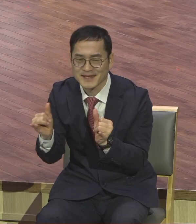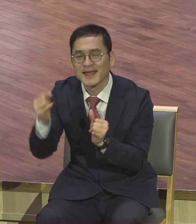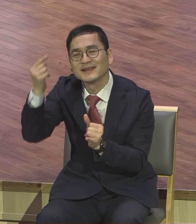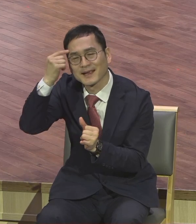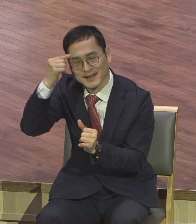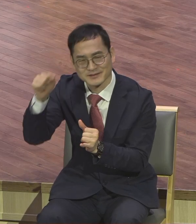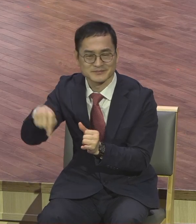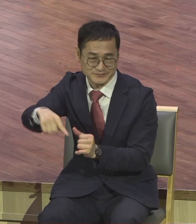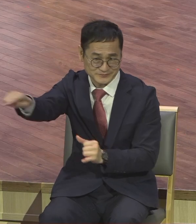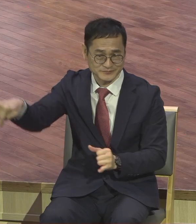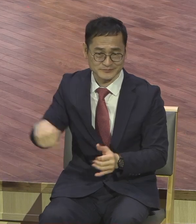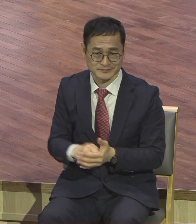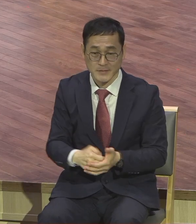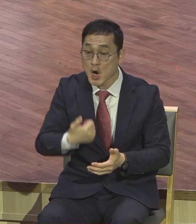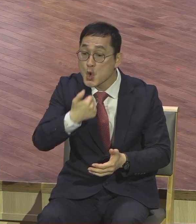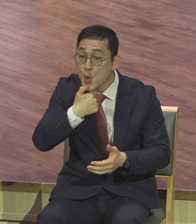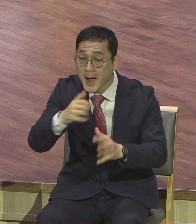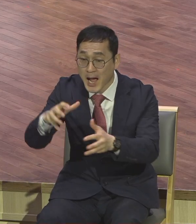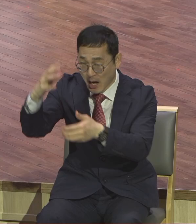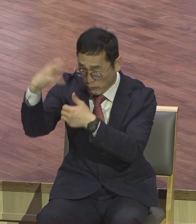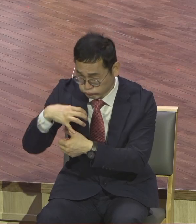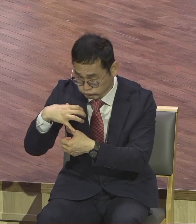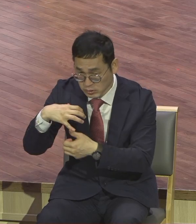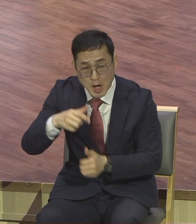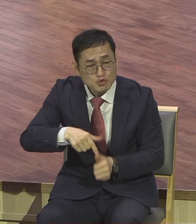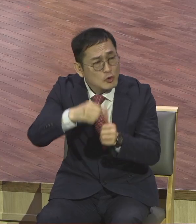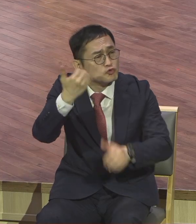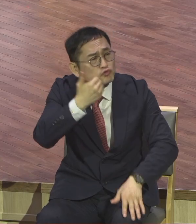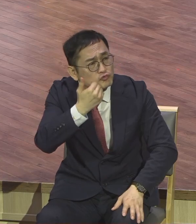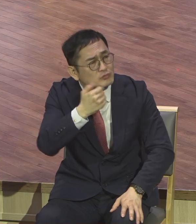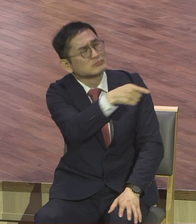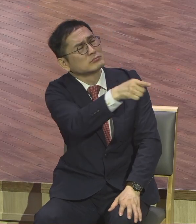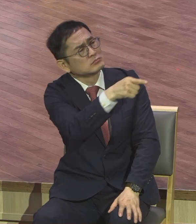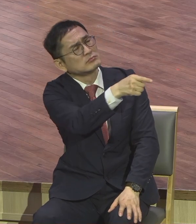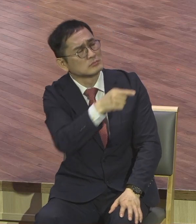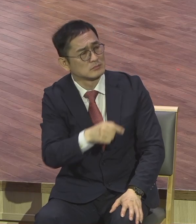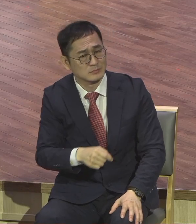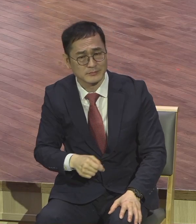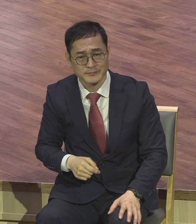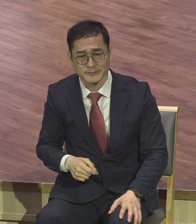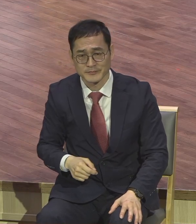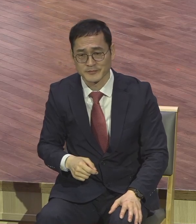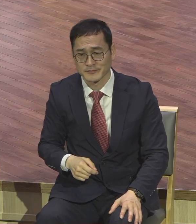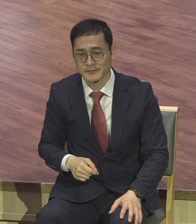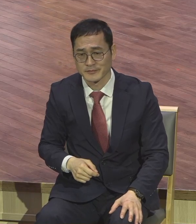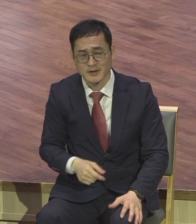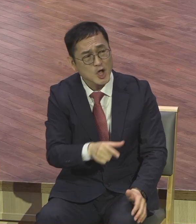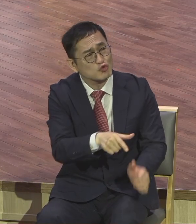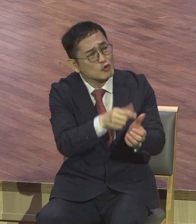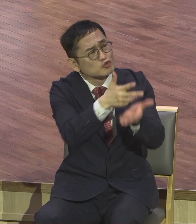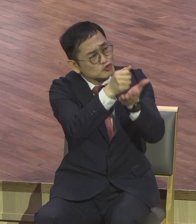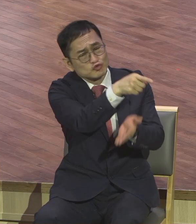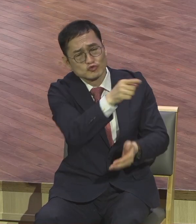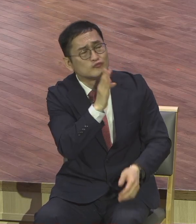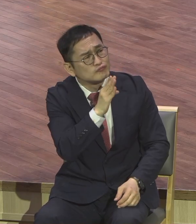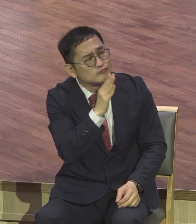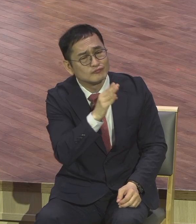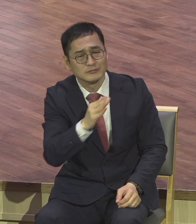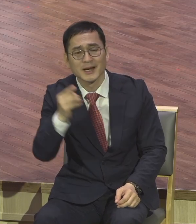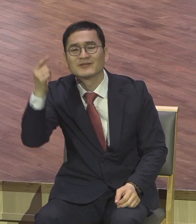자신을 구해줄 것이 아니냐 민족주의적 사상에 사로잡혀 있었던 인물입니다. 다데오가